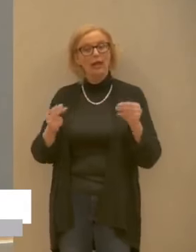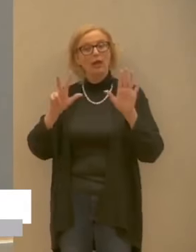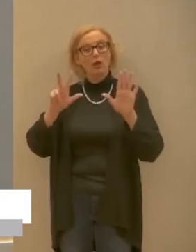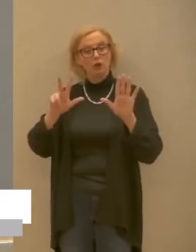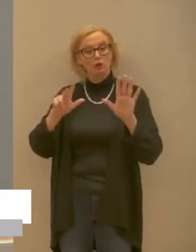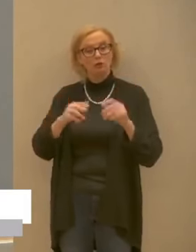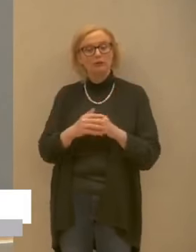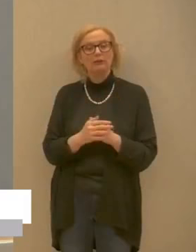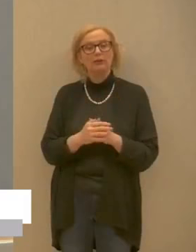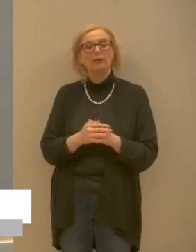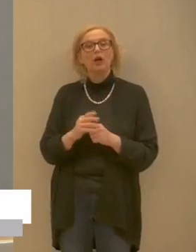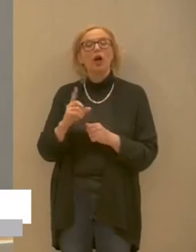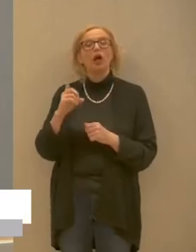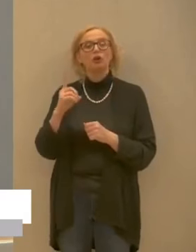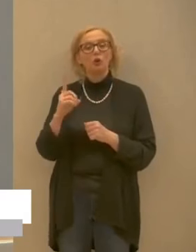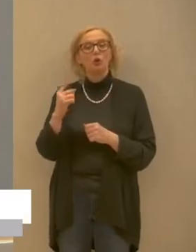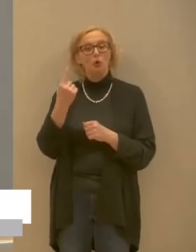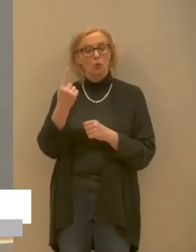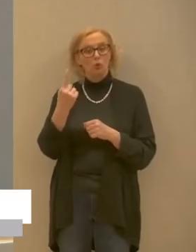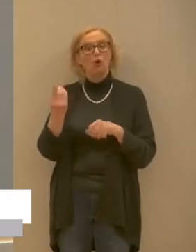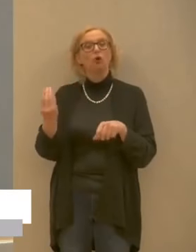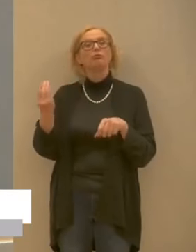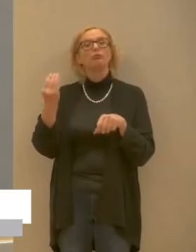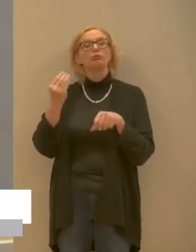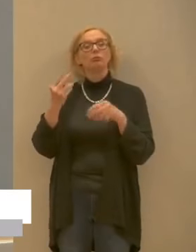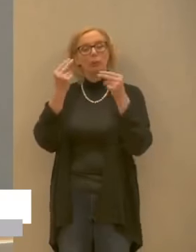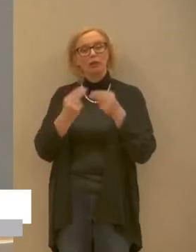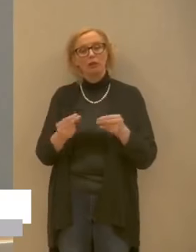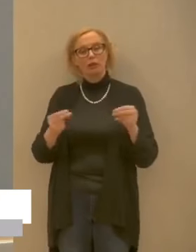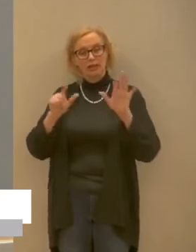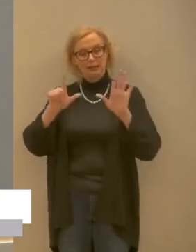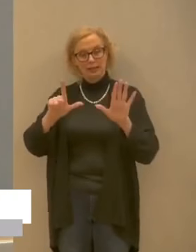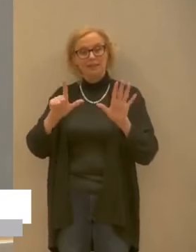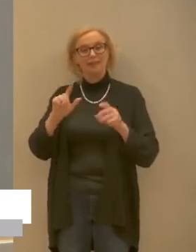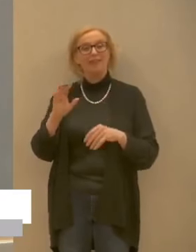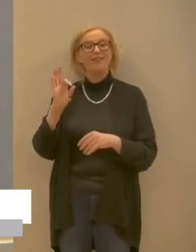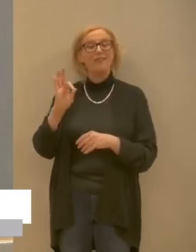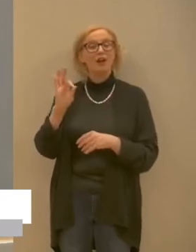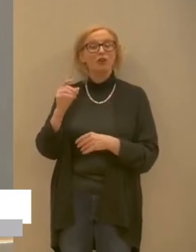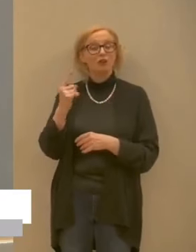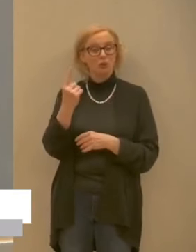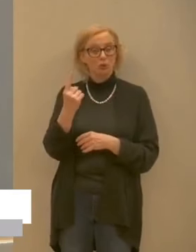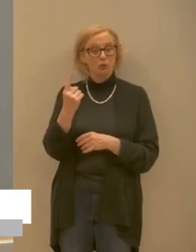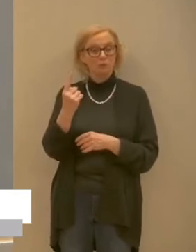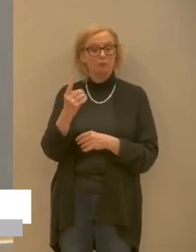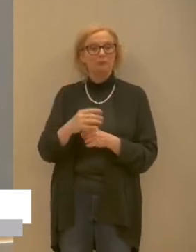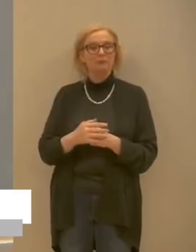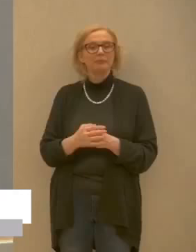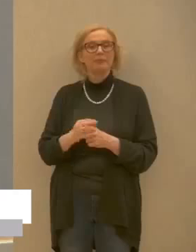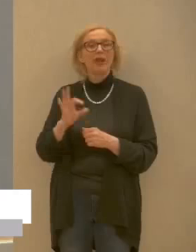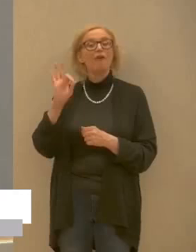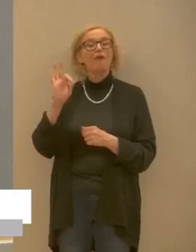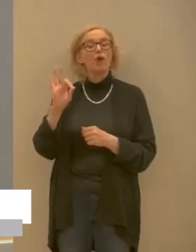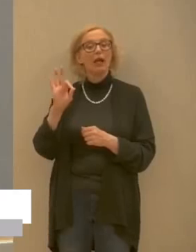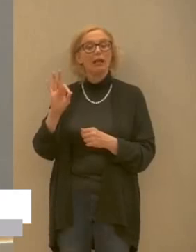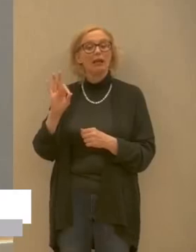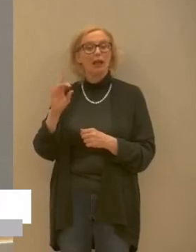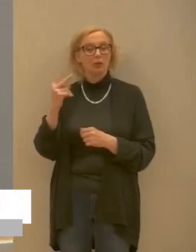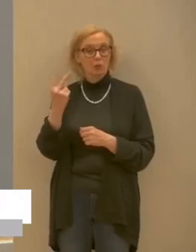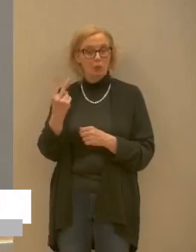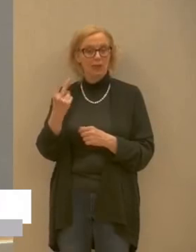Dro 1 totale 7 Fierozzo 1 Folgaria 2